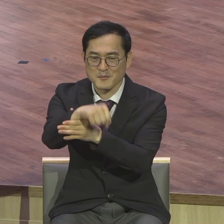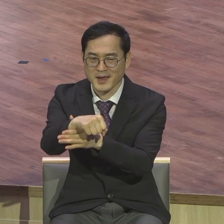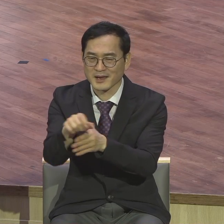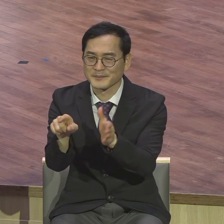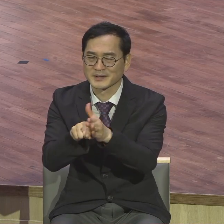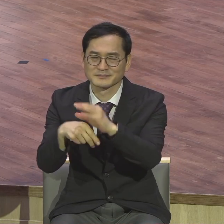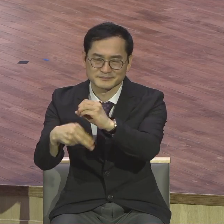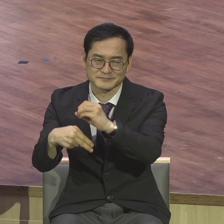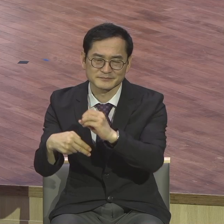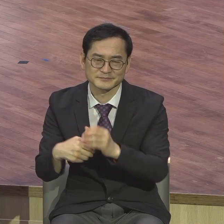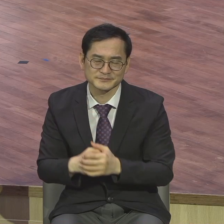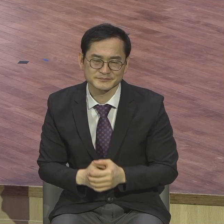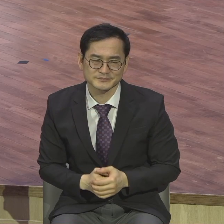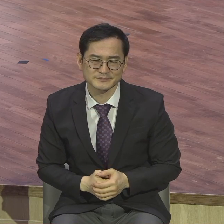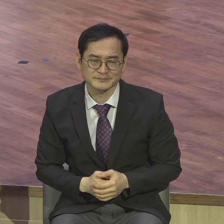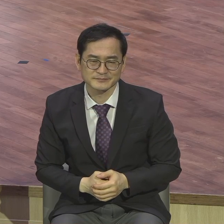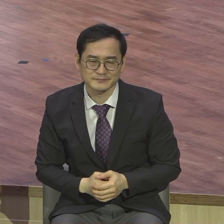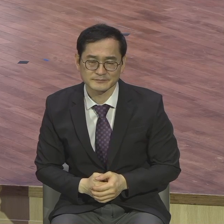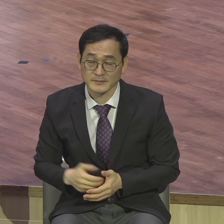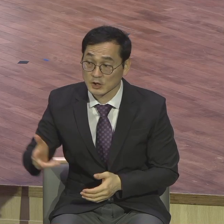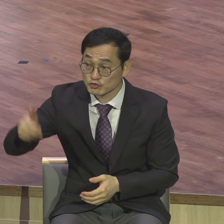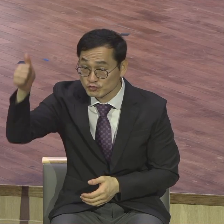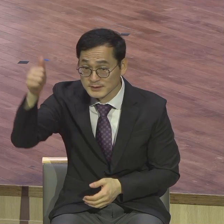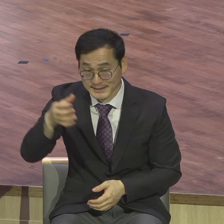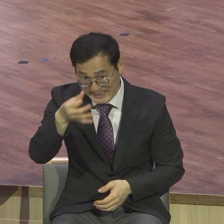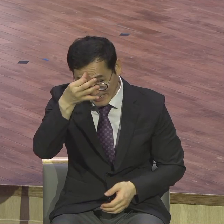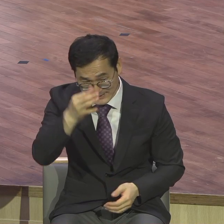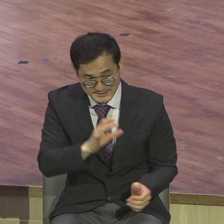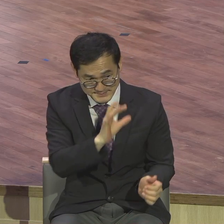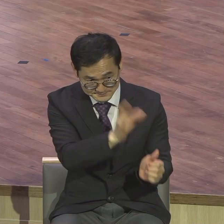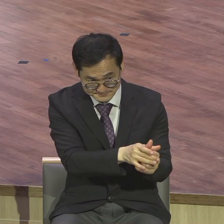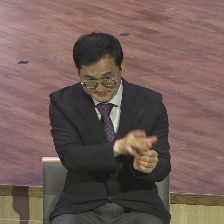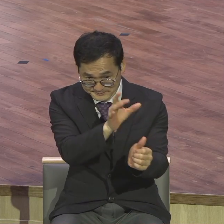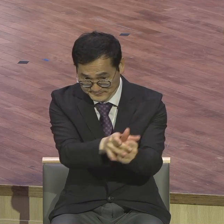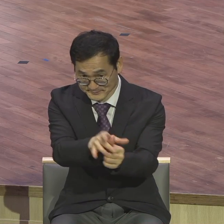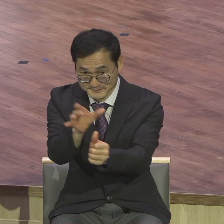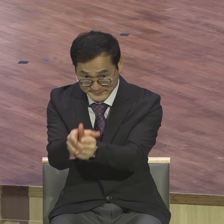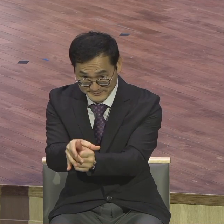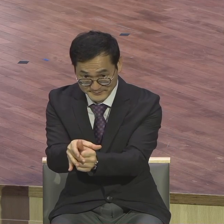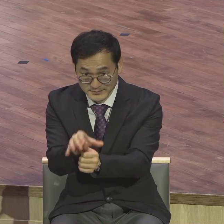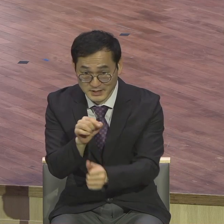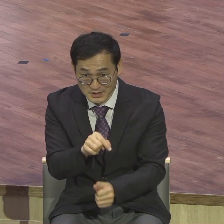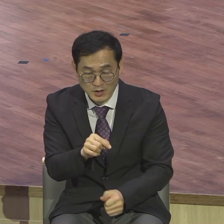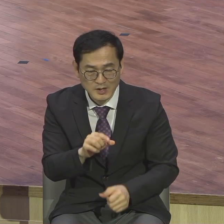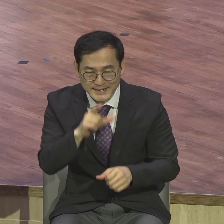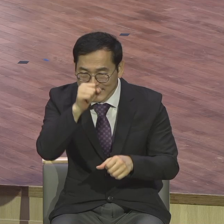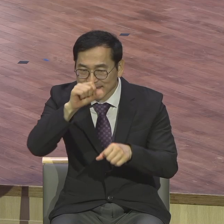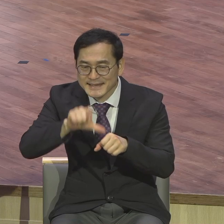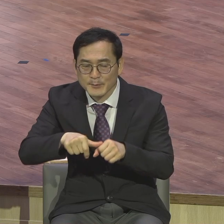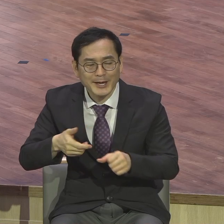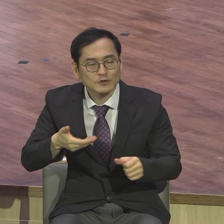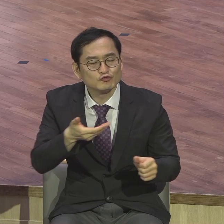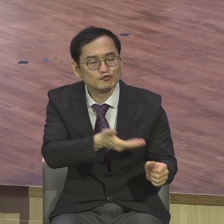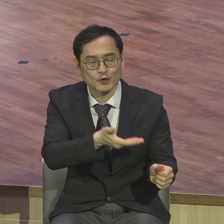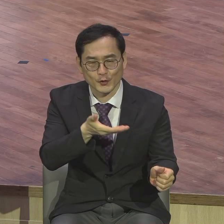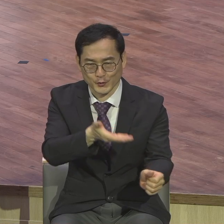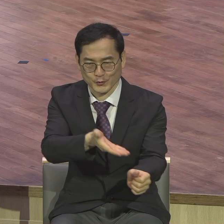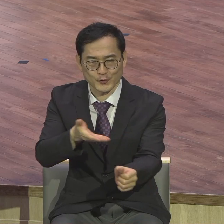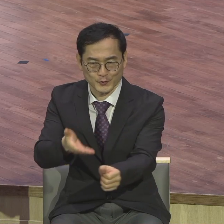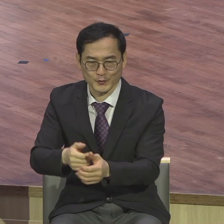맡겼다 이 무슨 말입니까 기회를 준 거예요 기회를 준 것입니다 그럼에도 불구하고 부족함에도